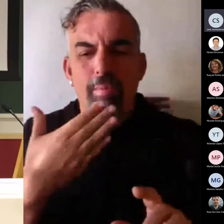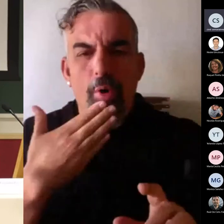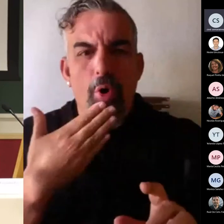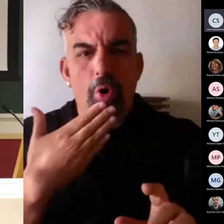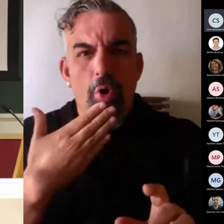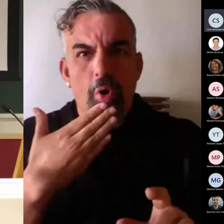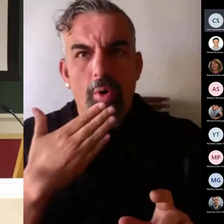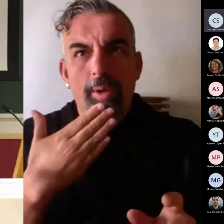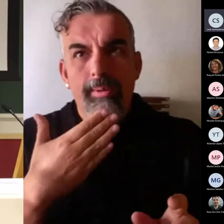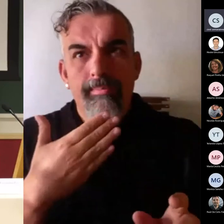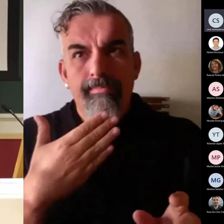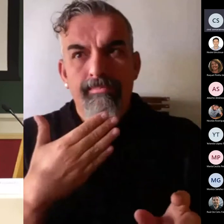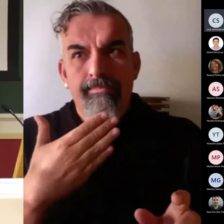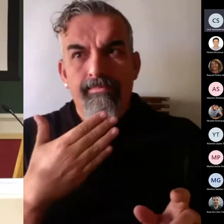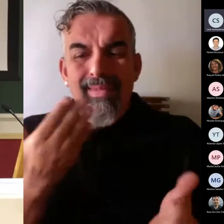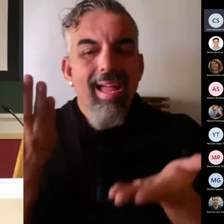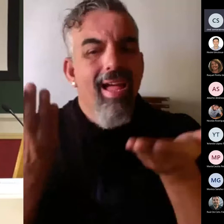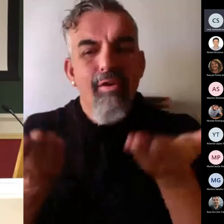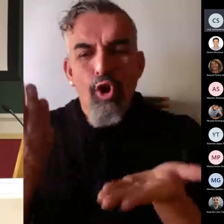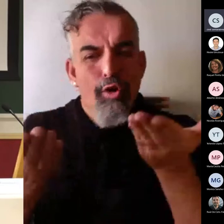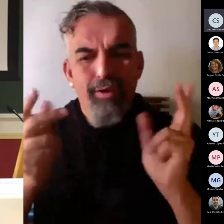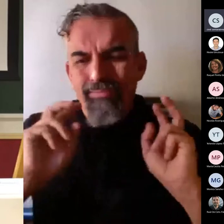evaluación.